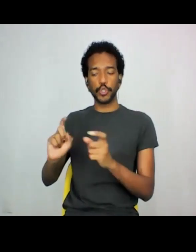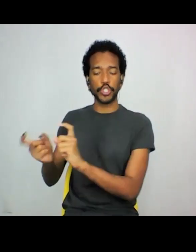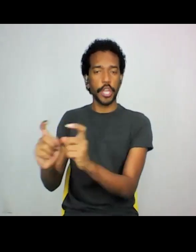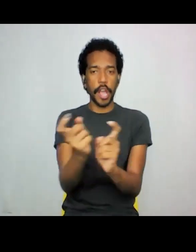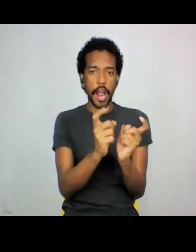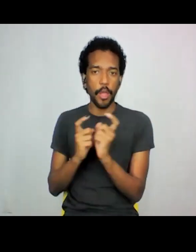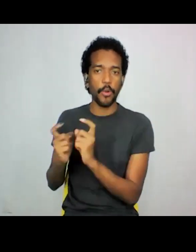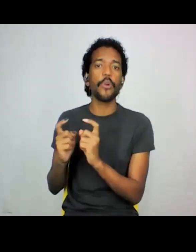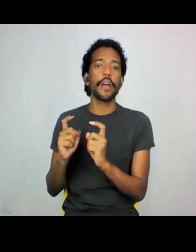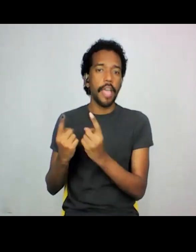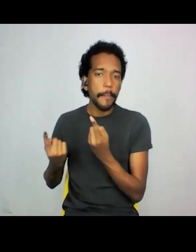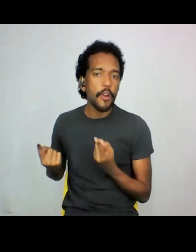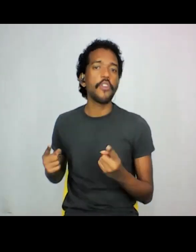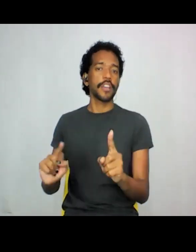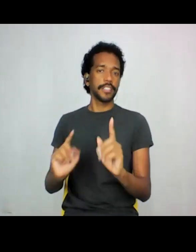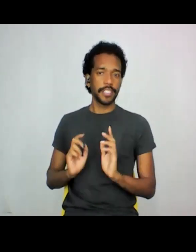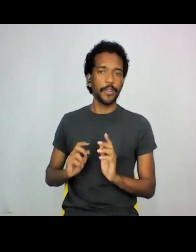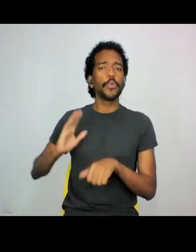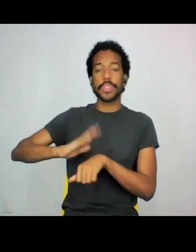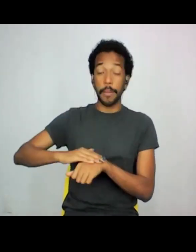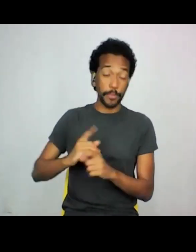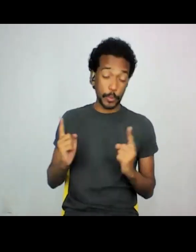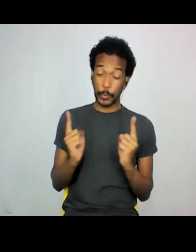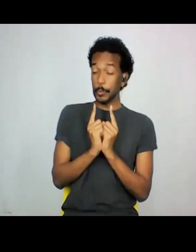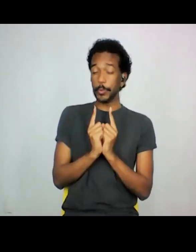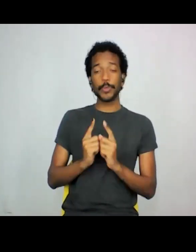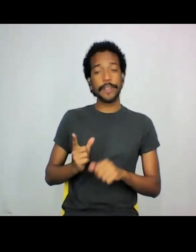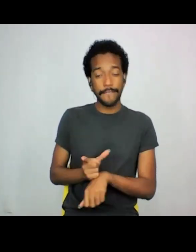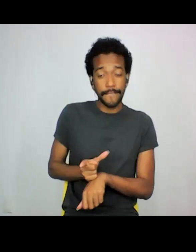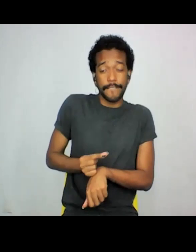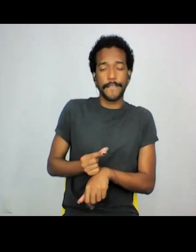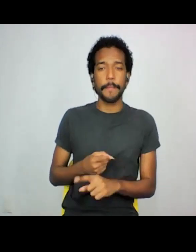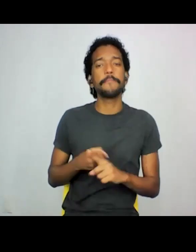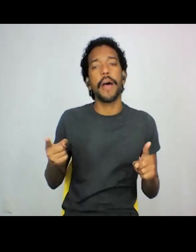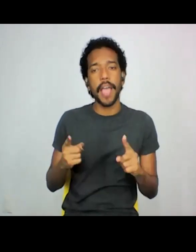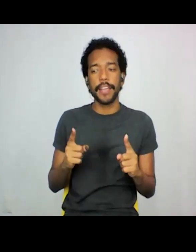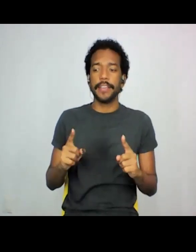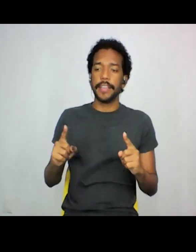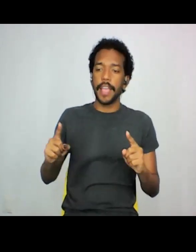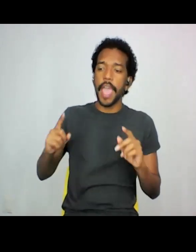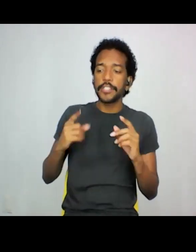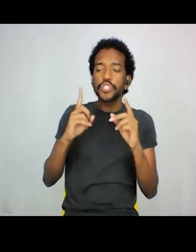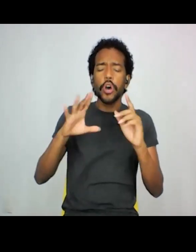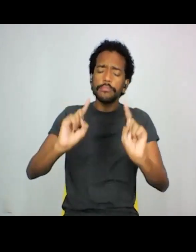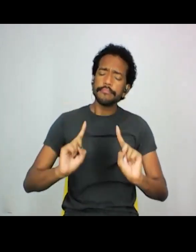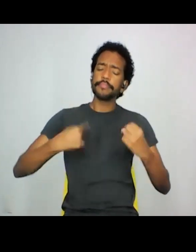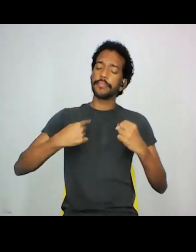provocação, né, a gente sabe que o tempo é curto, mas o intuito é que ele não se encerre aqui, né, que ele